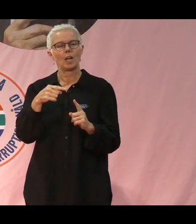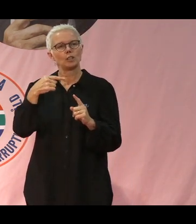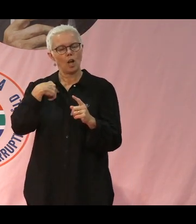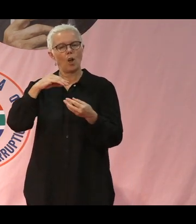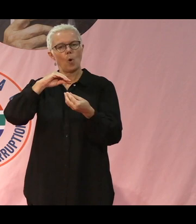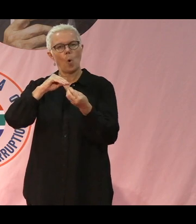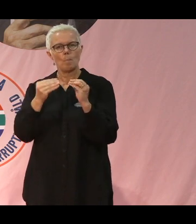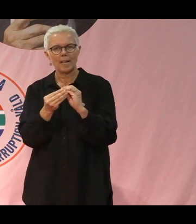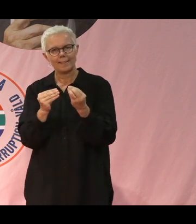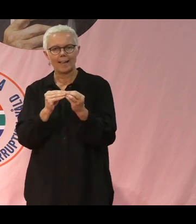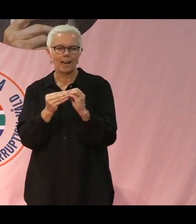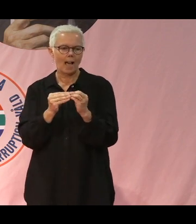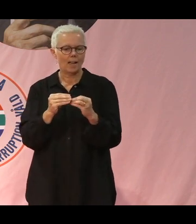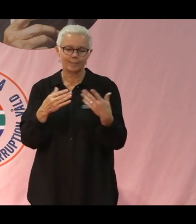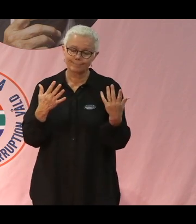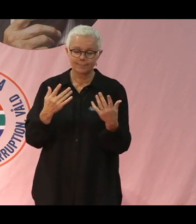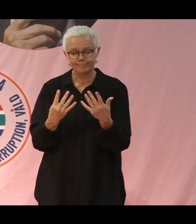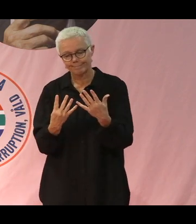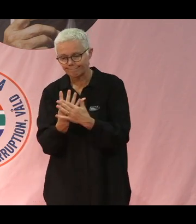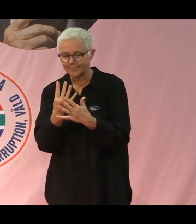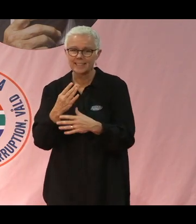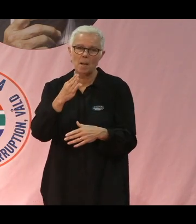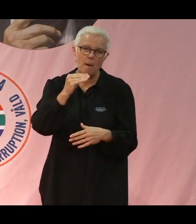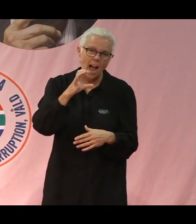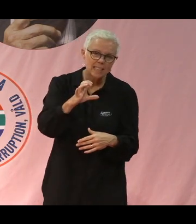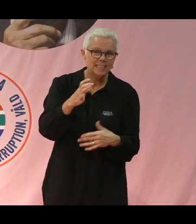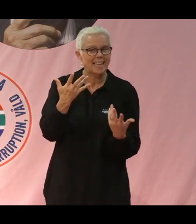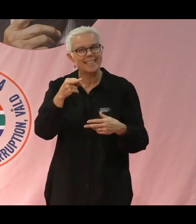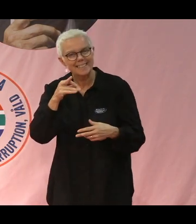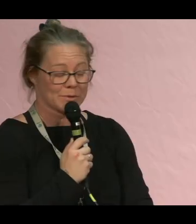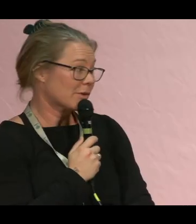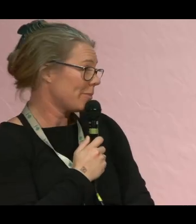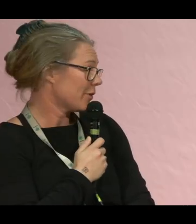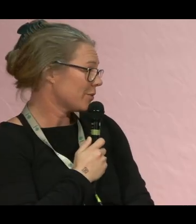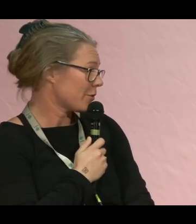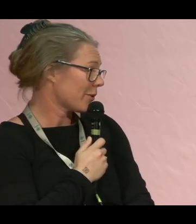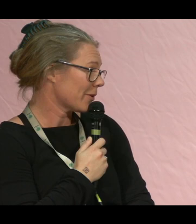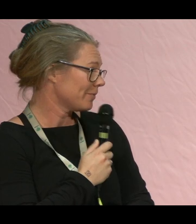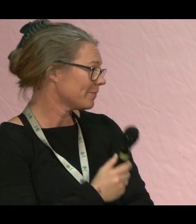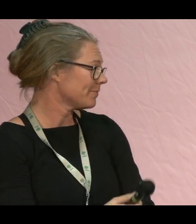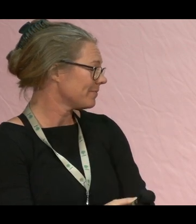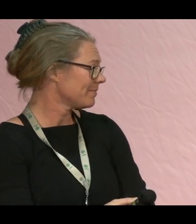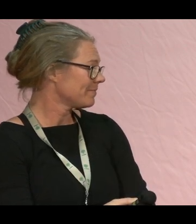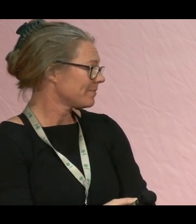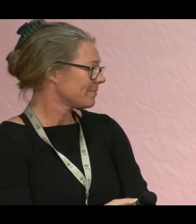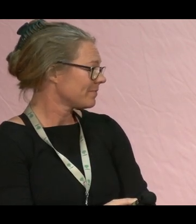grödor som majs eller ris till exempel med träd eller buskar. Så ett kombinationsgjordbruk.